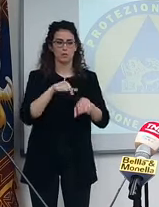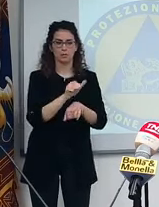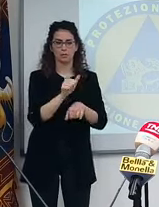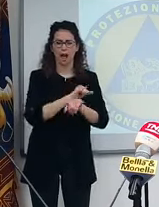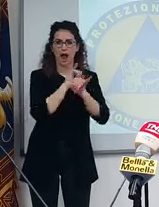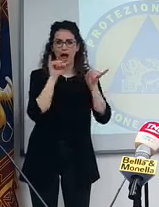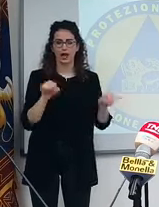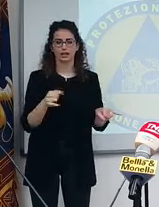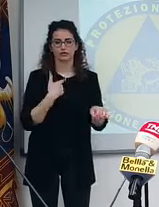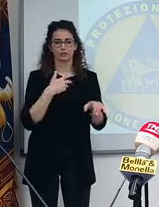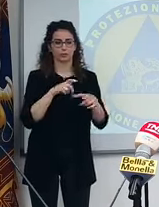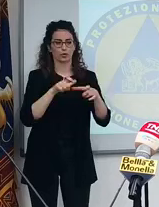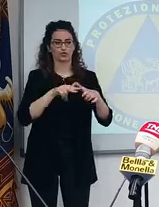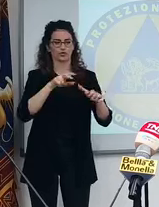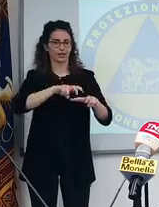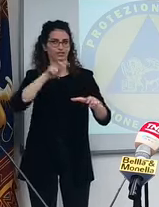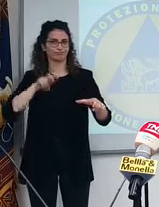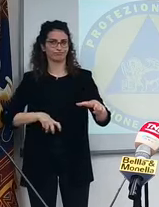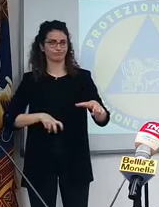diciamo così, estraneo alla città.